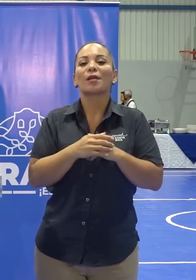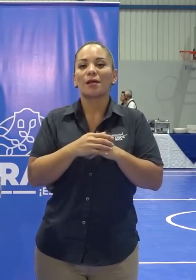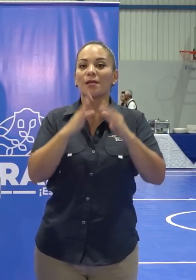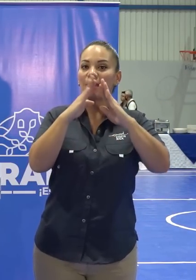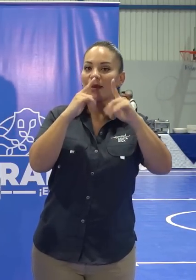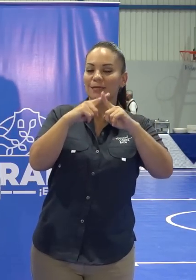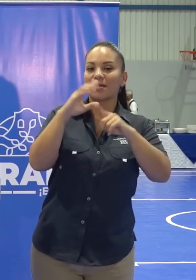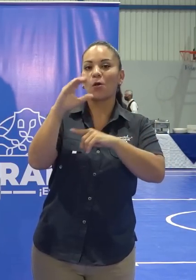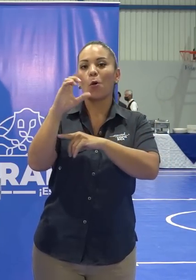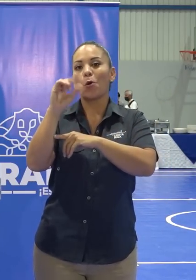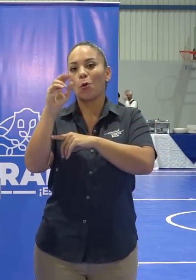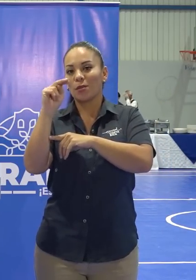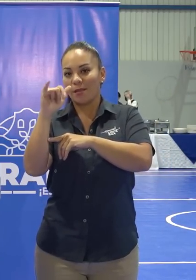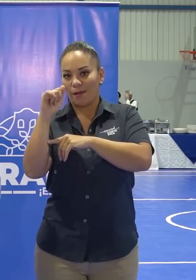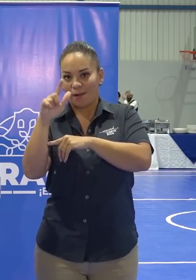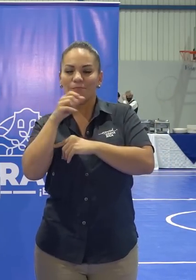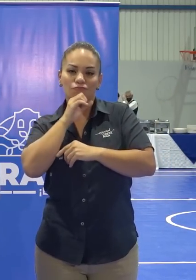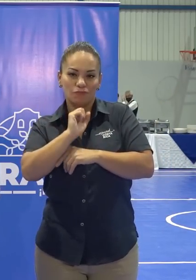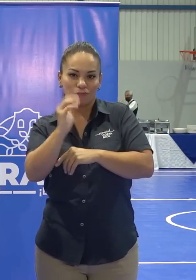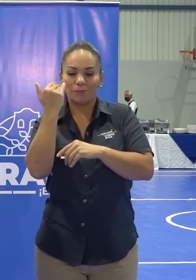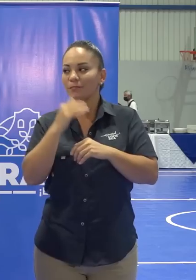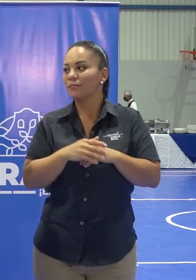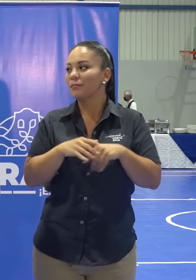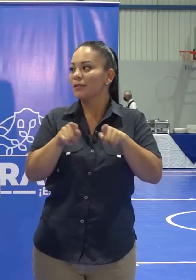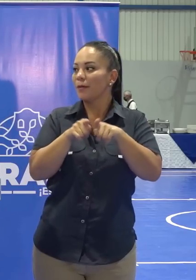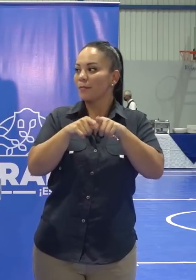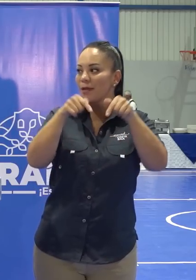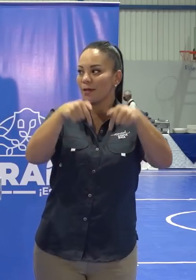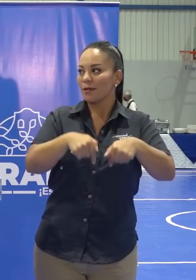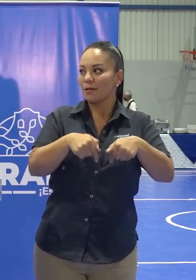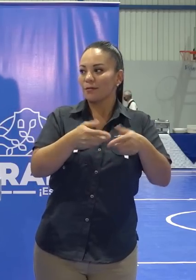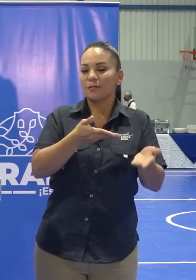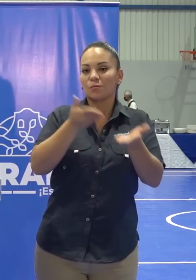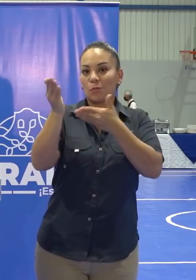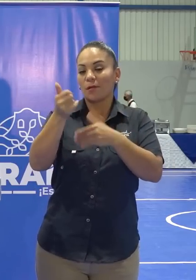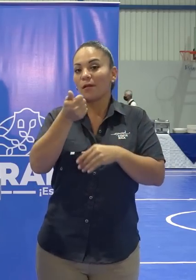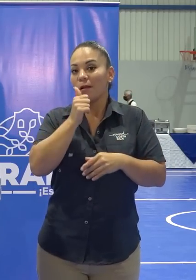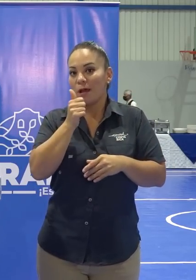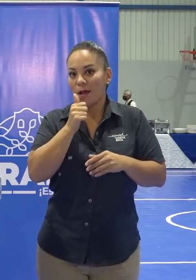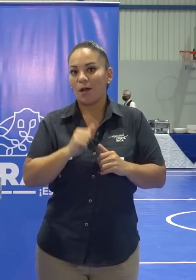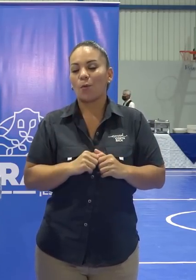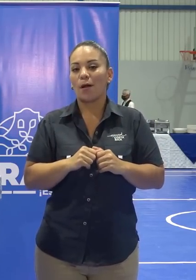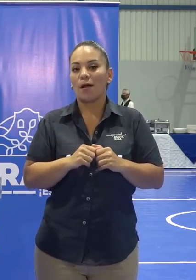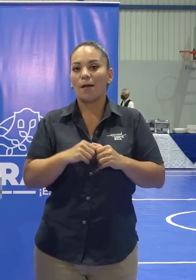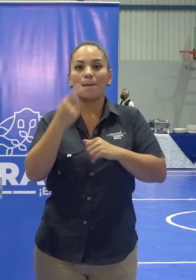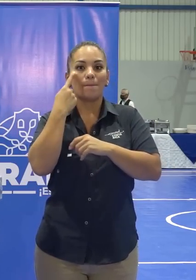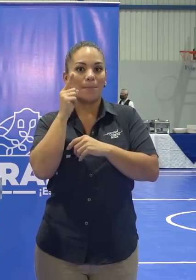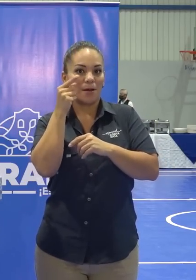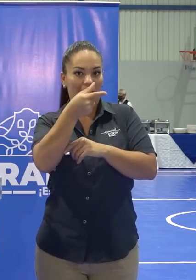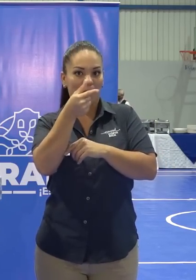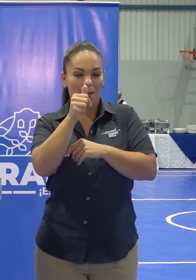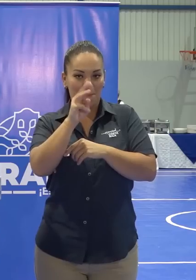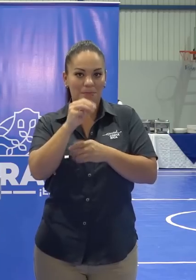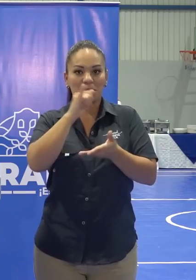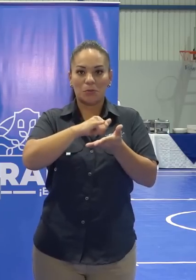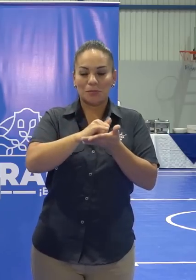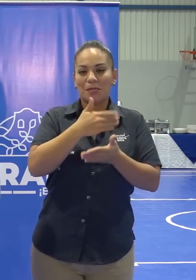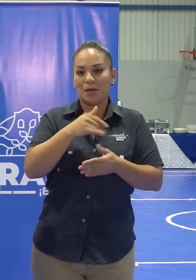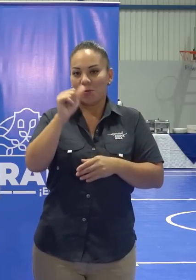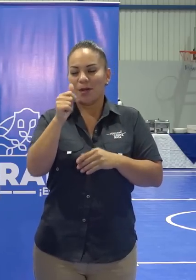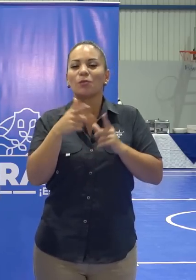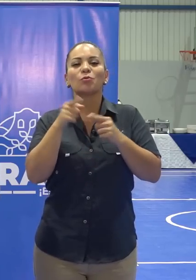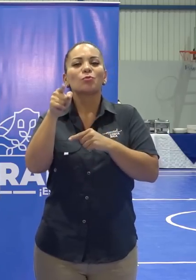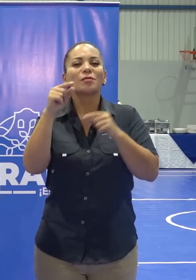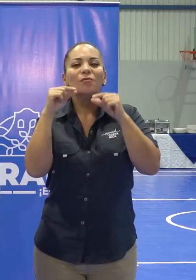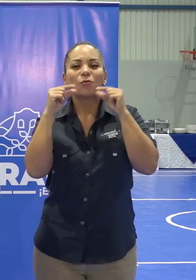iglesia colonial, además de acá se exporta el agua para la gran área metropolitana. don Rodrigo, sabiendo